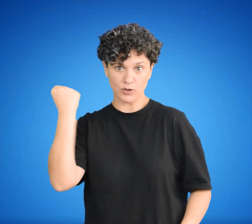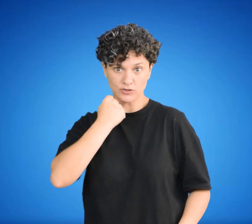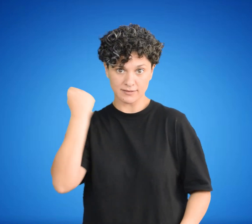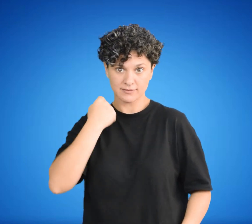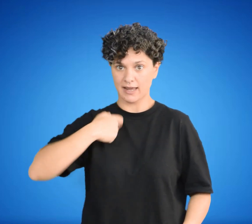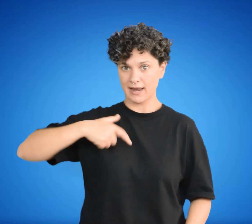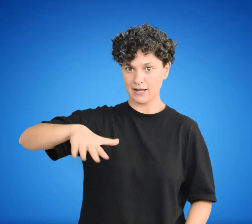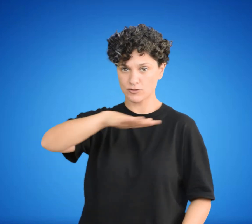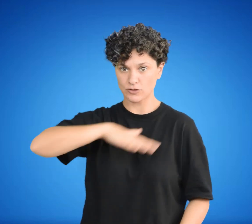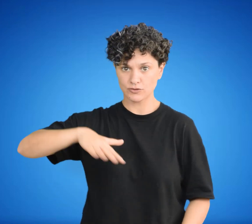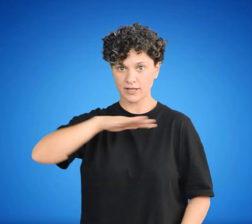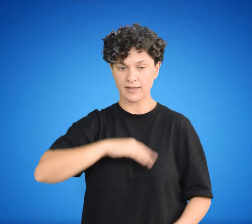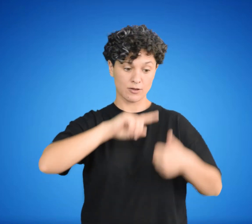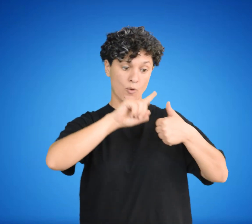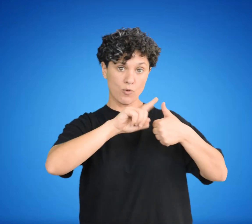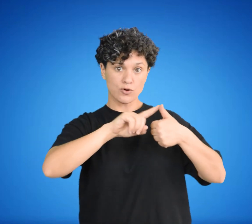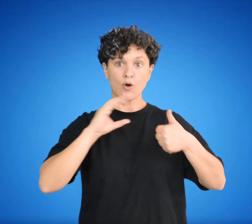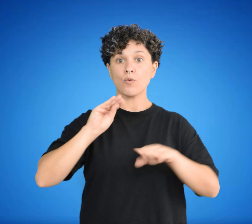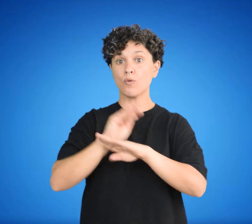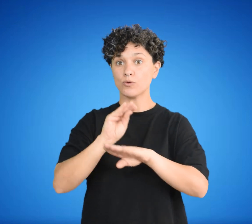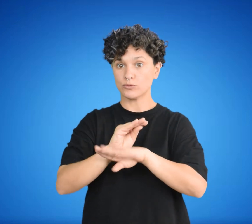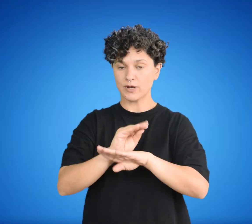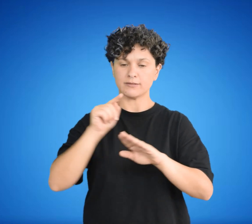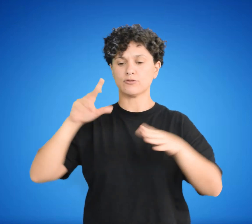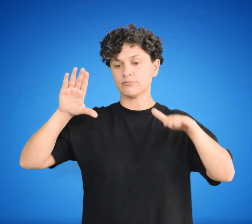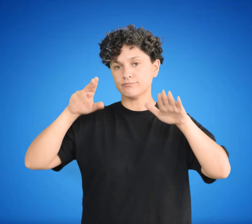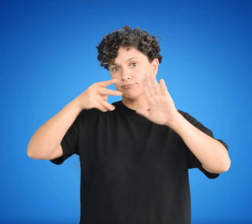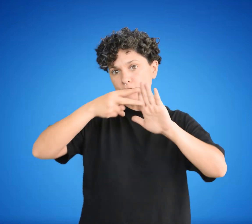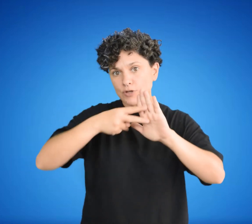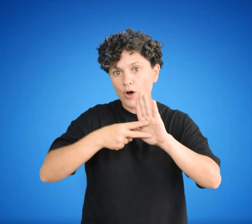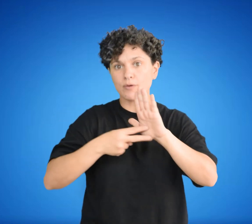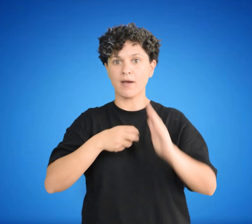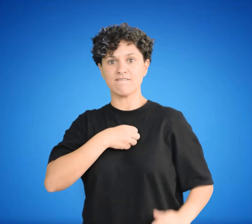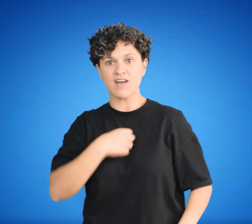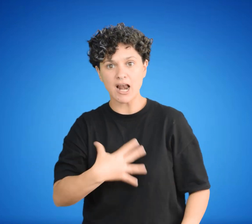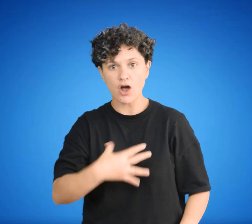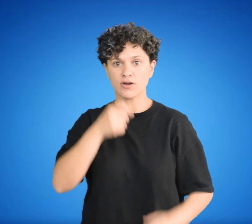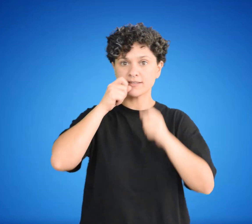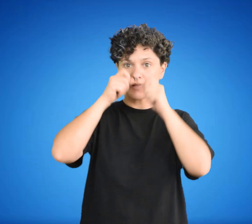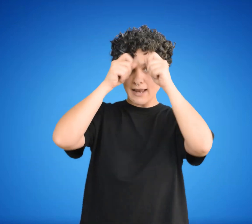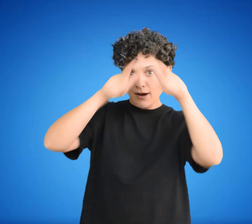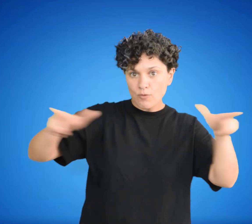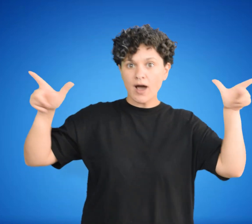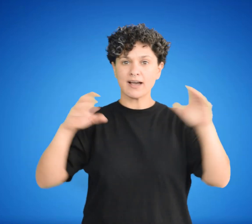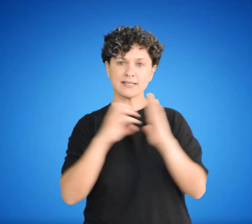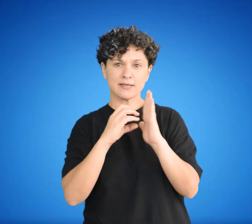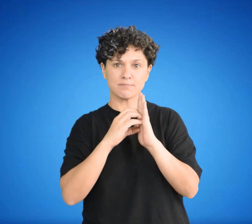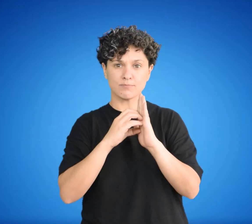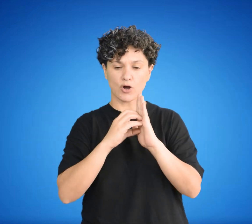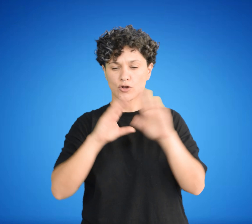El cultural. Corresponde al conjunto de normas, valores, lenguaje y símbolos